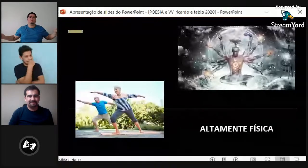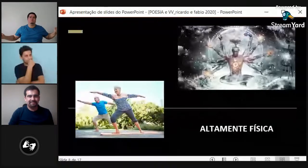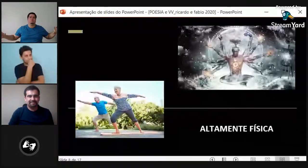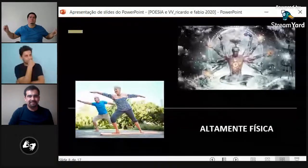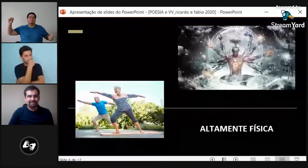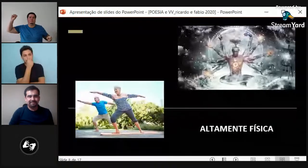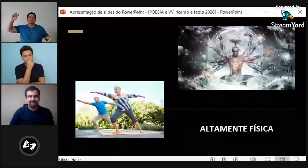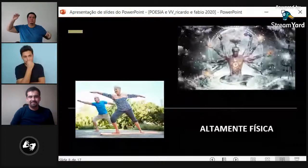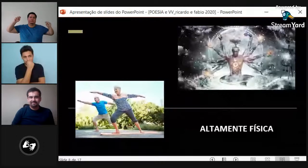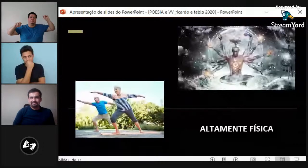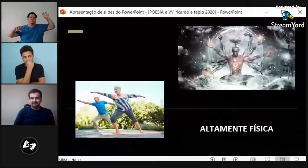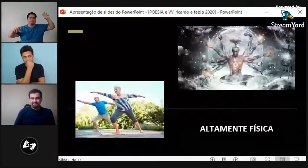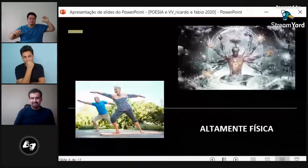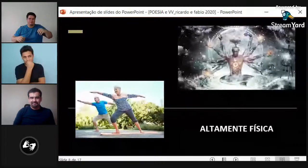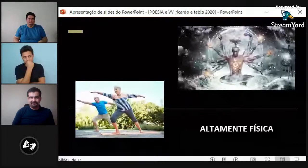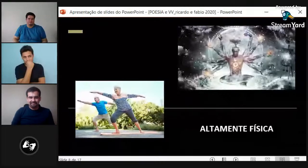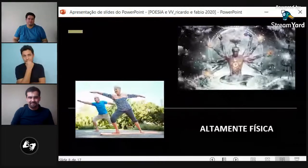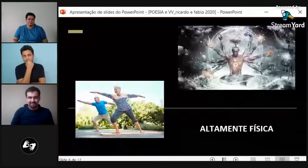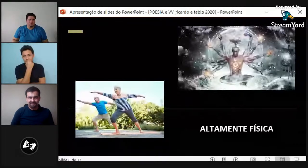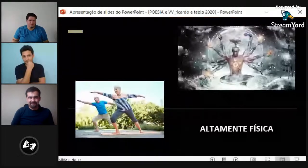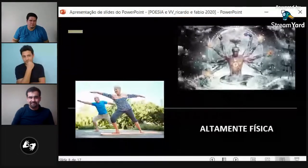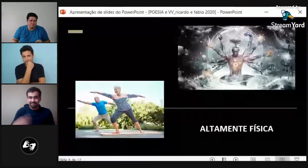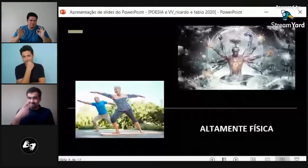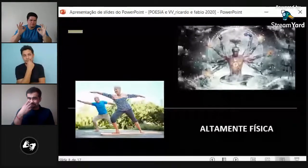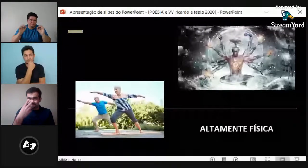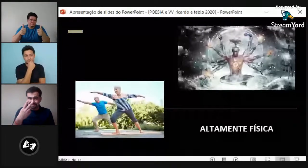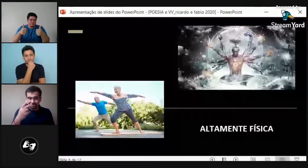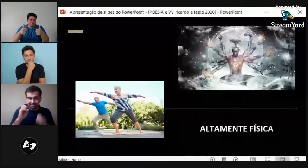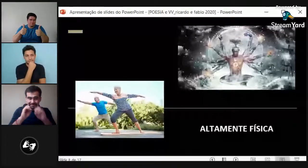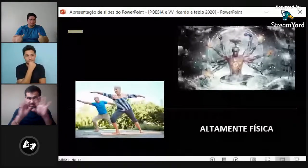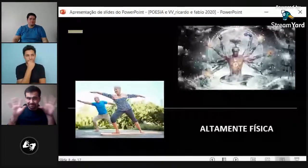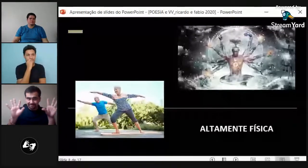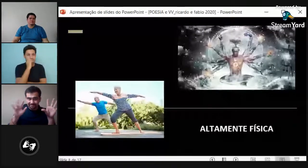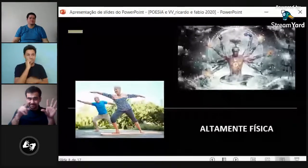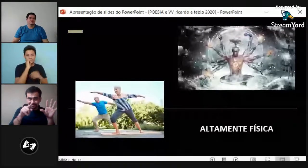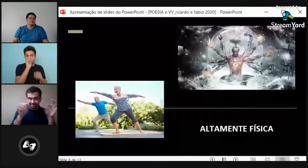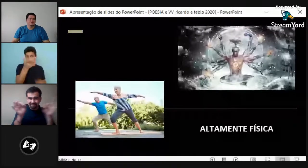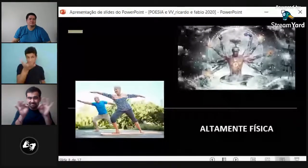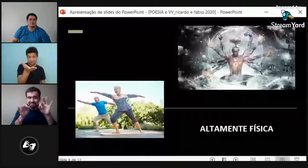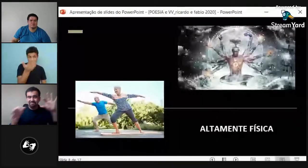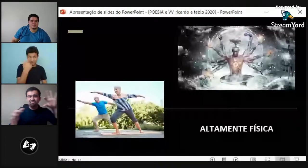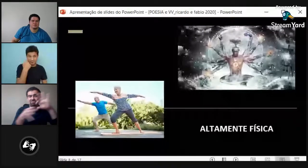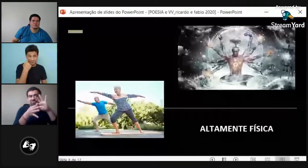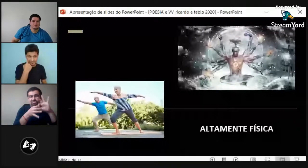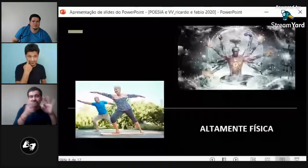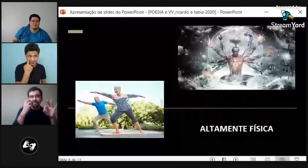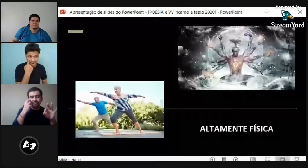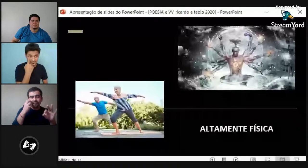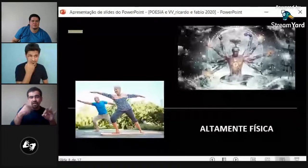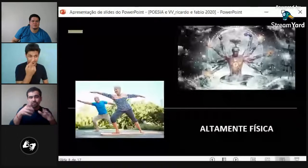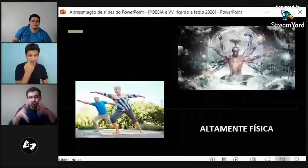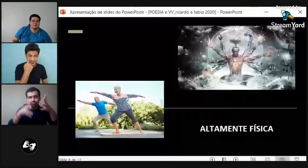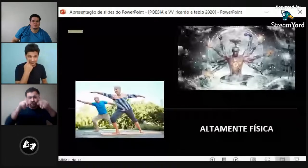hacer figuras, representaciones. Por ejemplo, el de las manos o de los brazos, donde aparecen, ocupando todo el espacio.